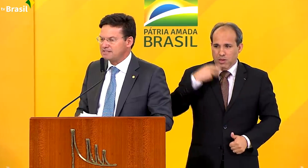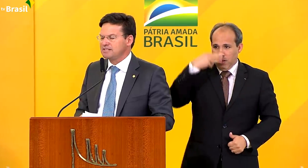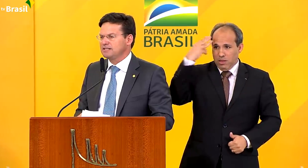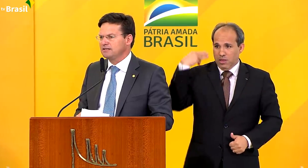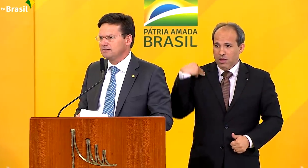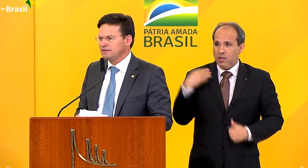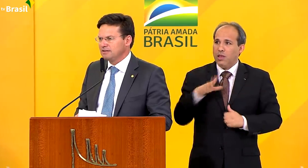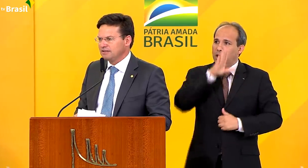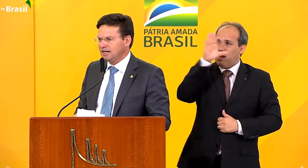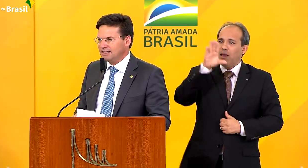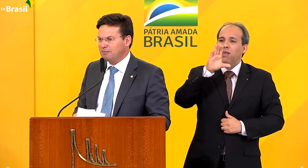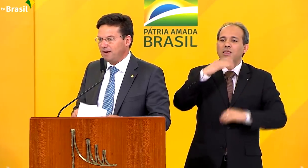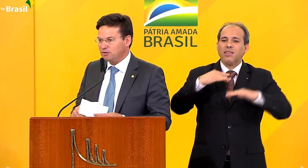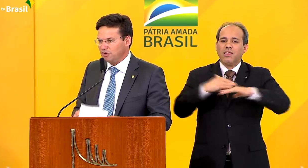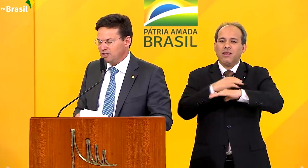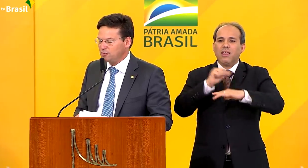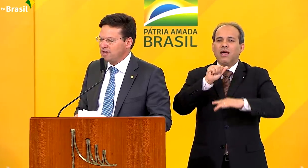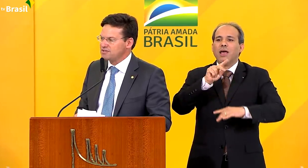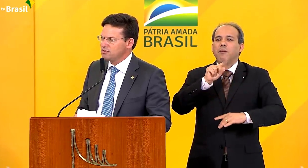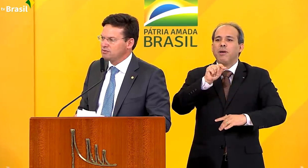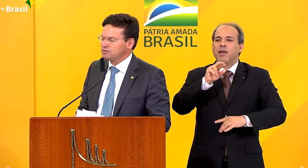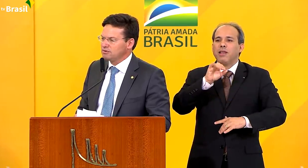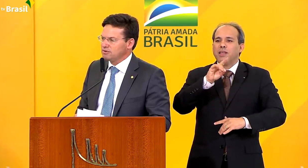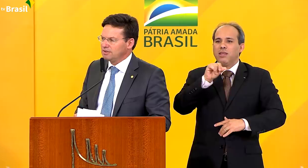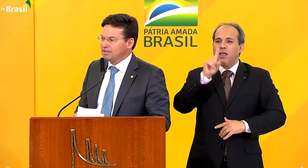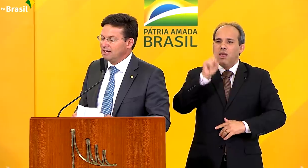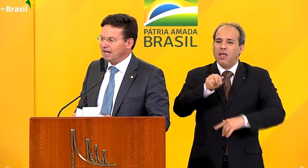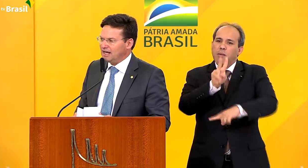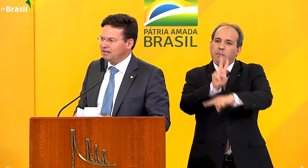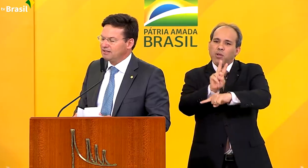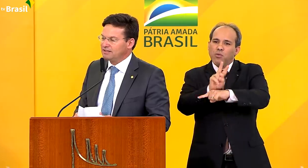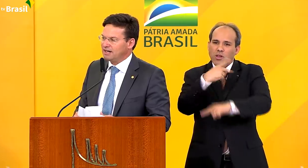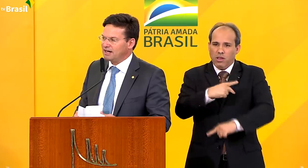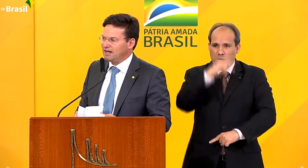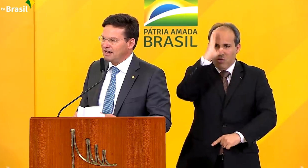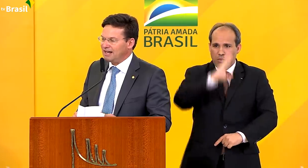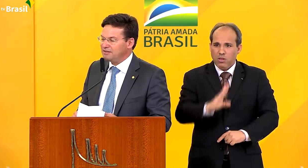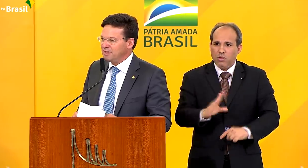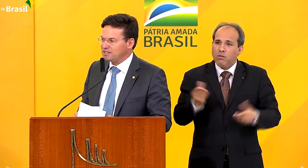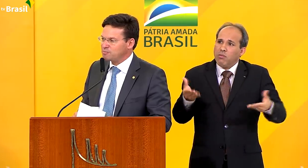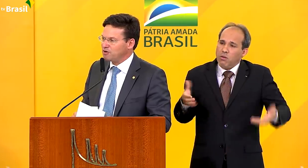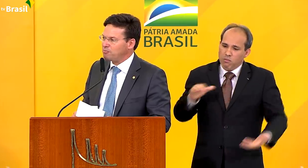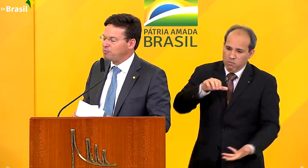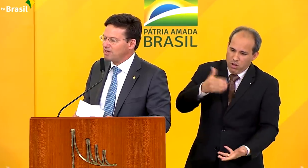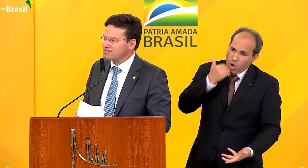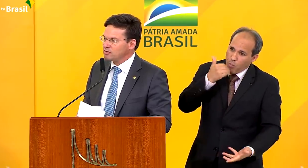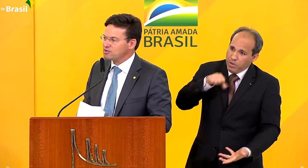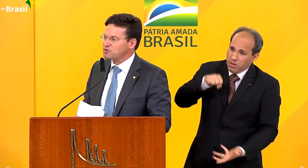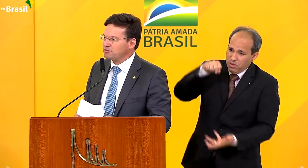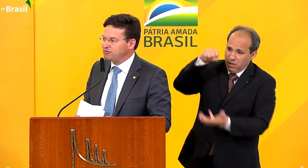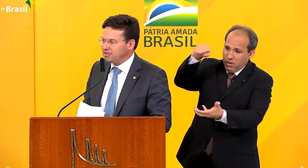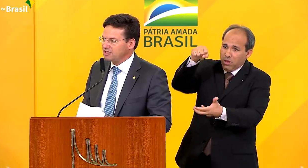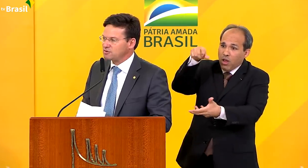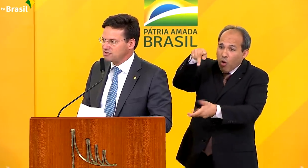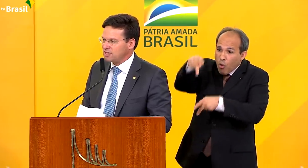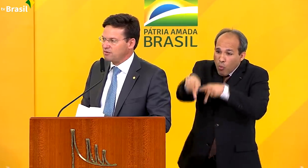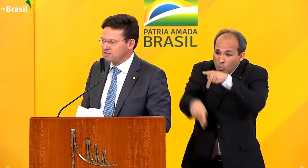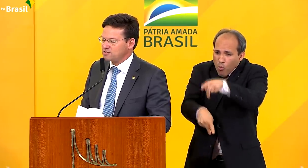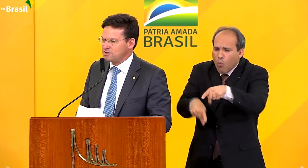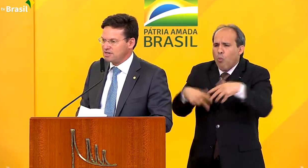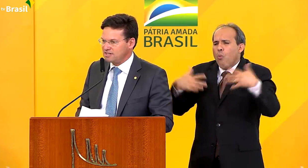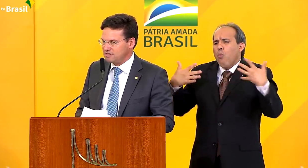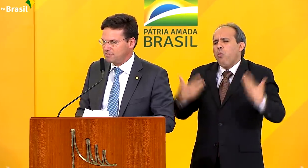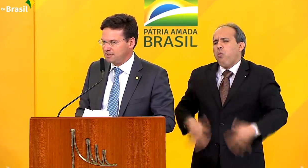cidade de Aparecida, terra da padroeira do Brasil, e lá entregar alimentos para uma população que sofria as